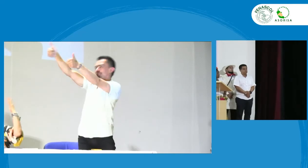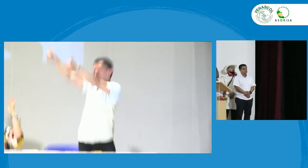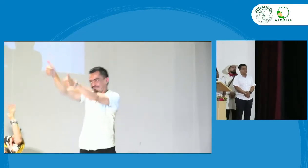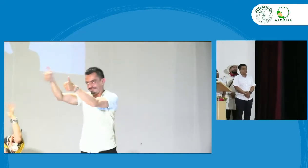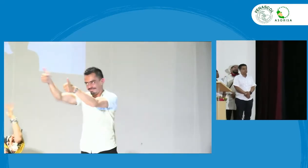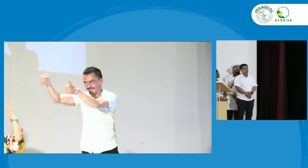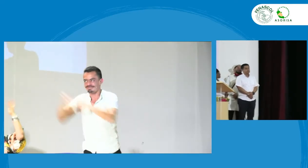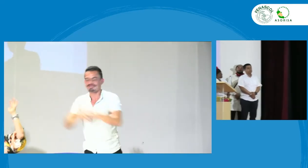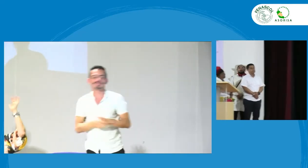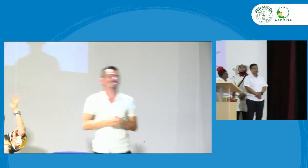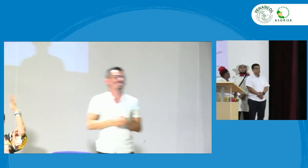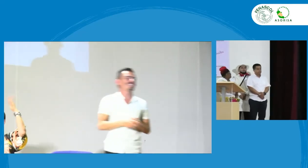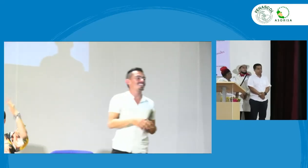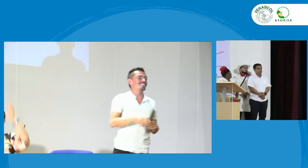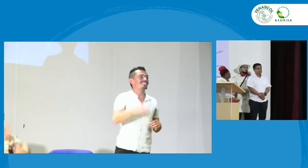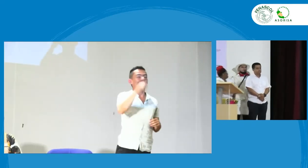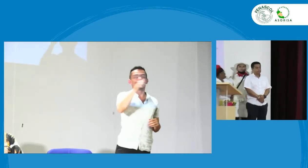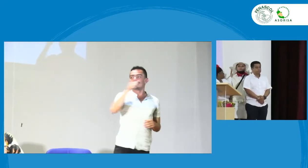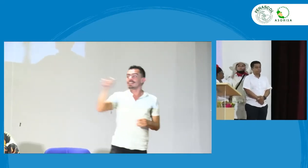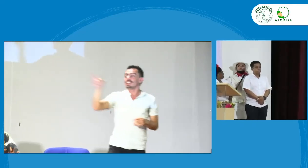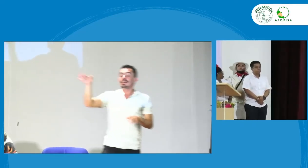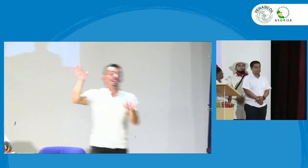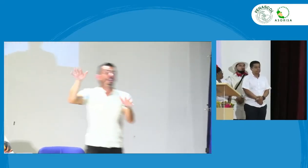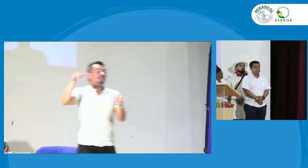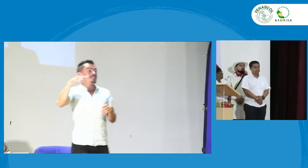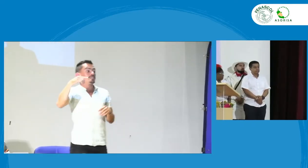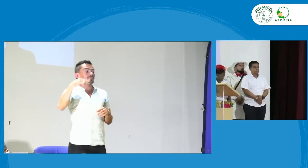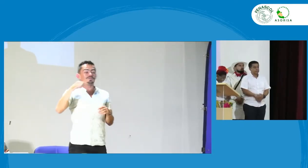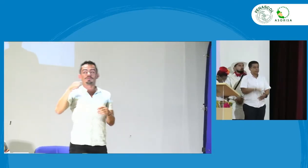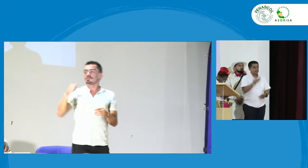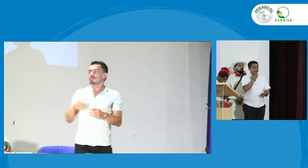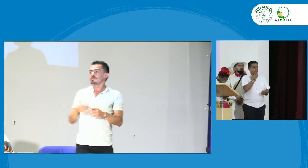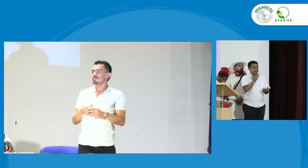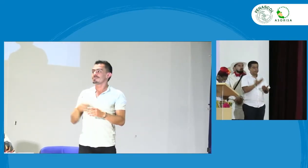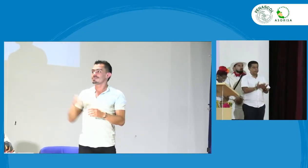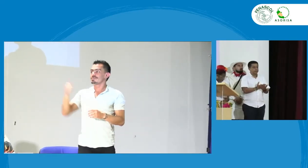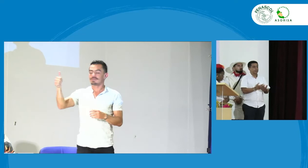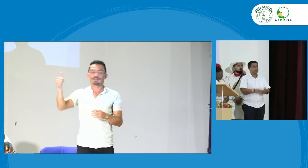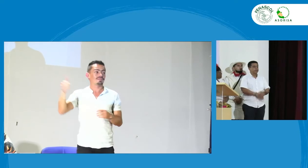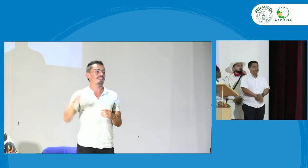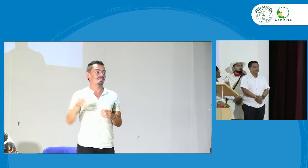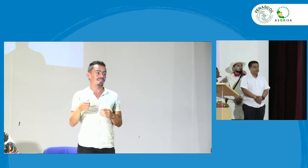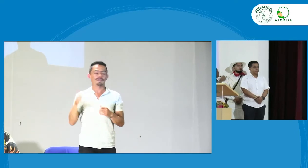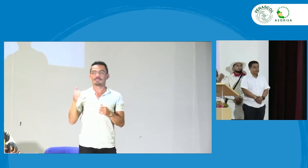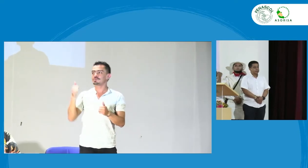nunca teníamos un oyente participando así que celebramos profundamente que esté usted aquí con nosotros